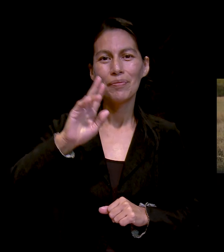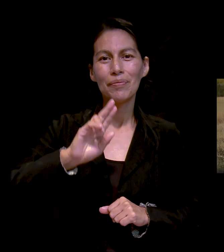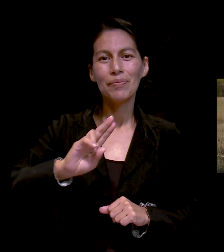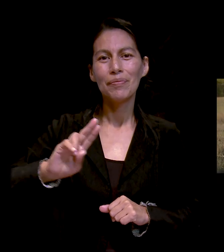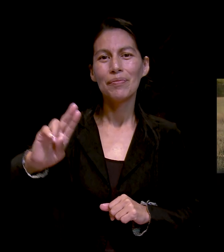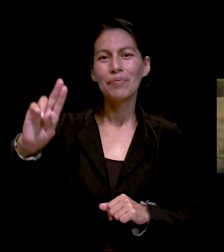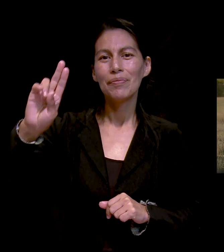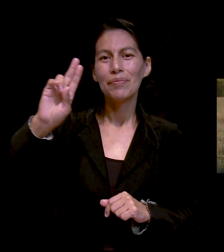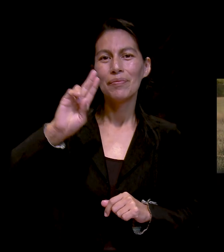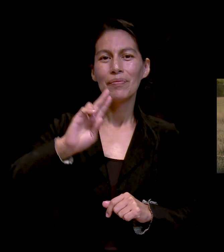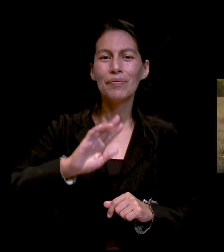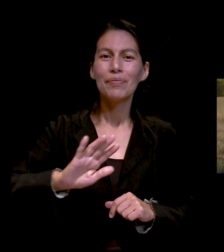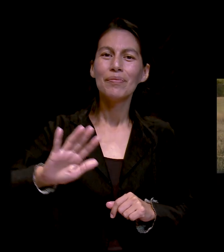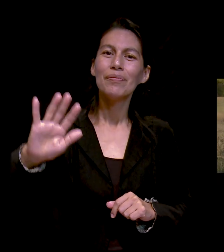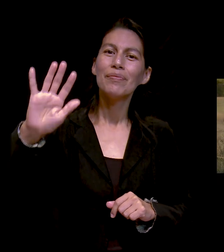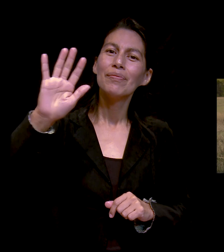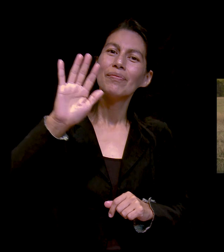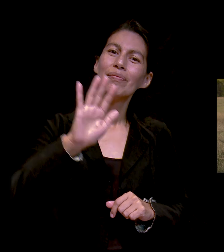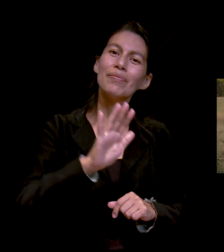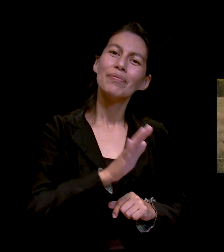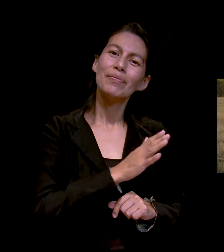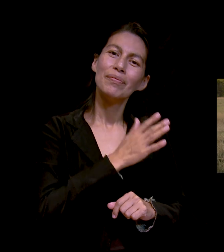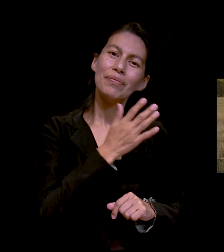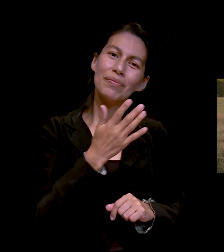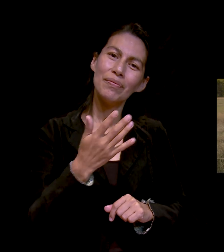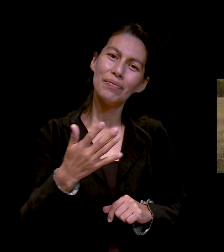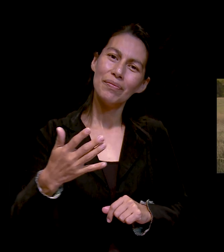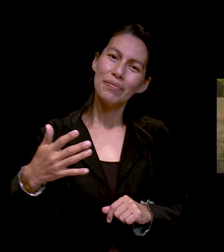Él siempre